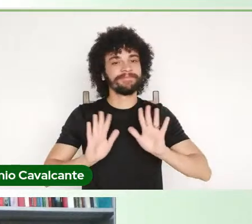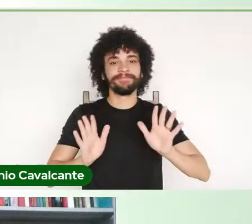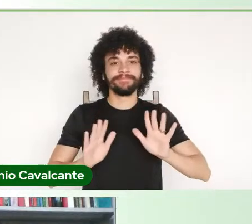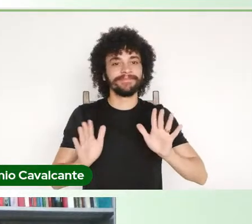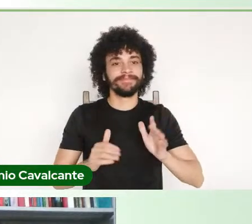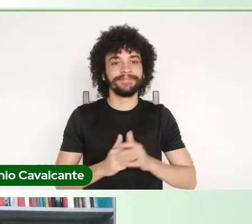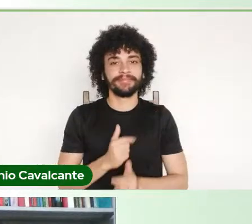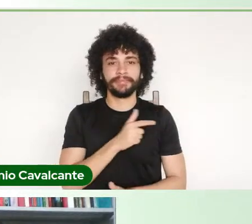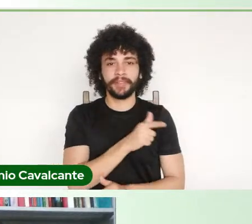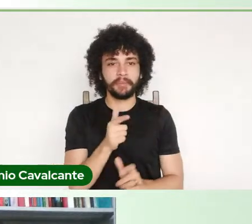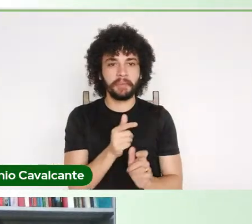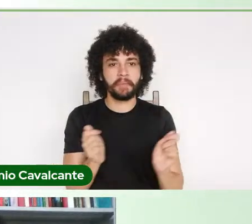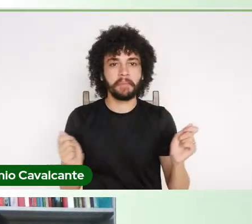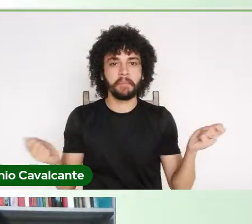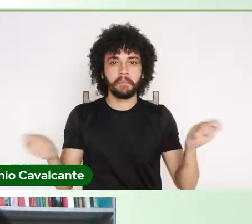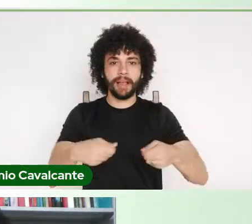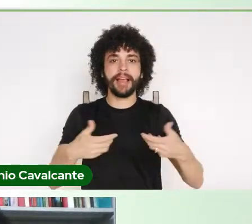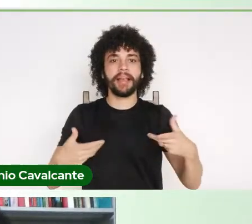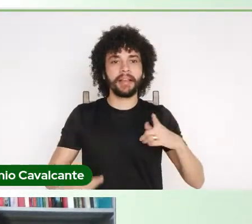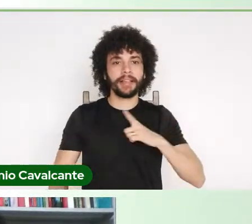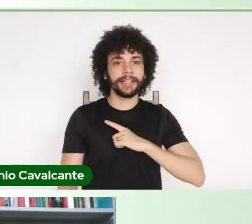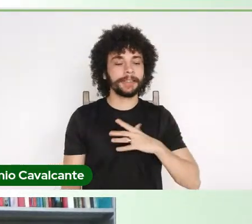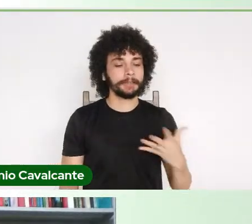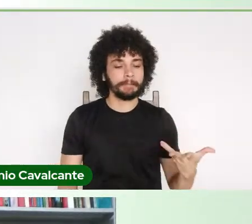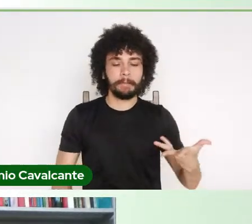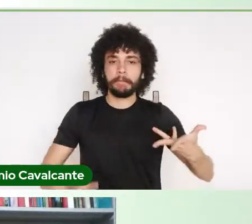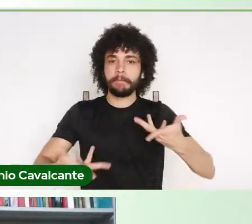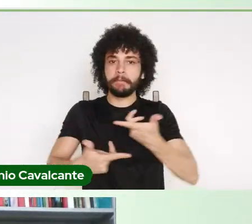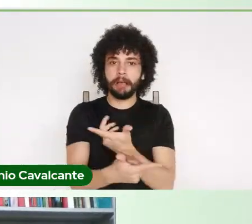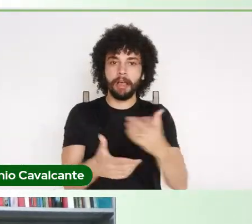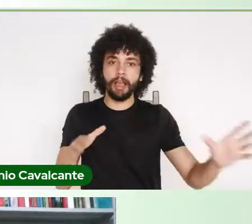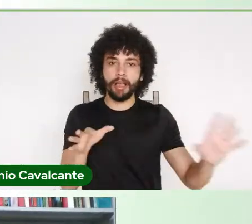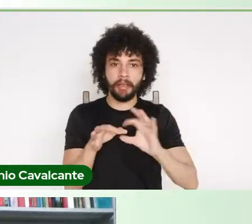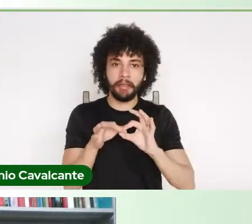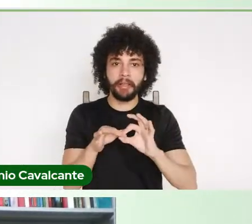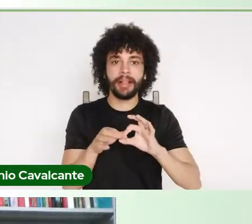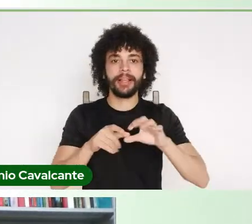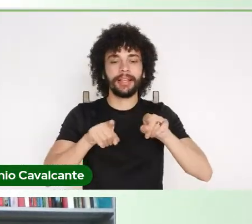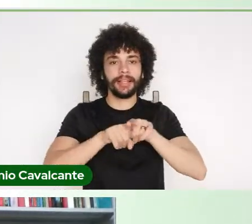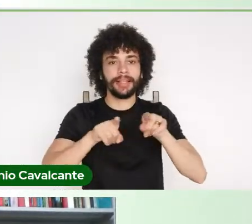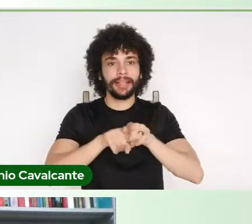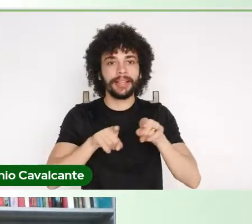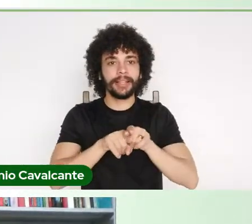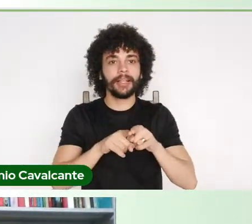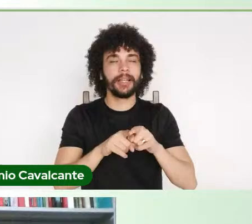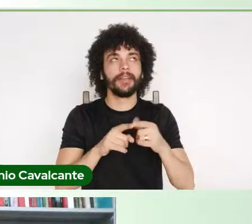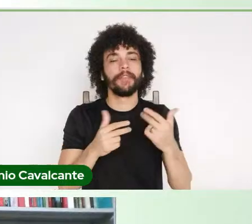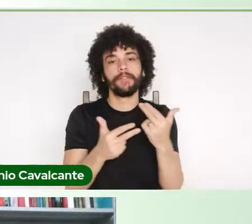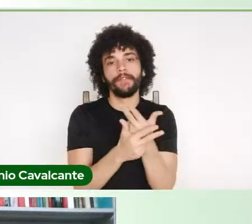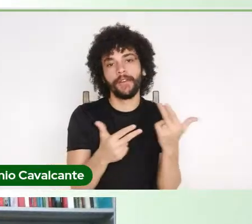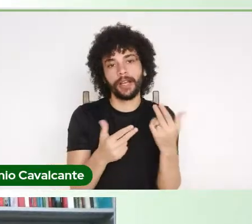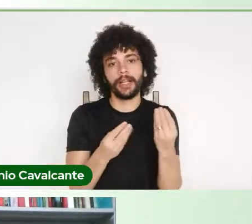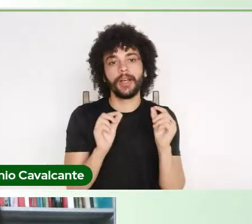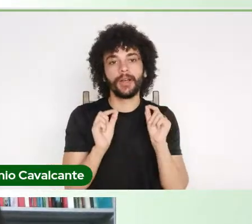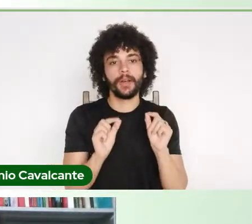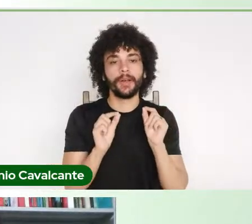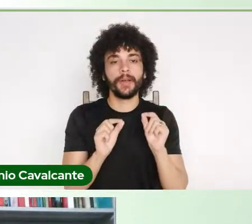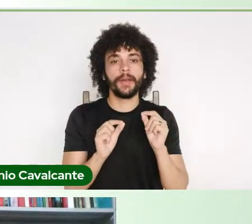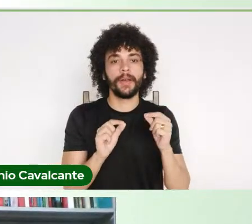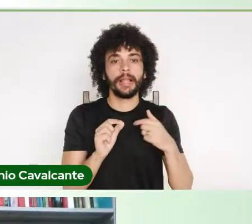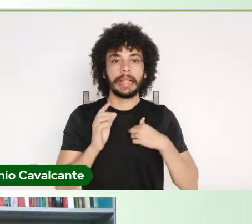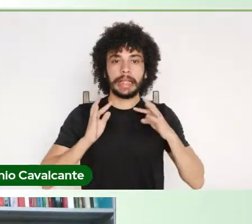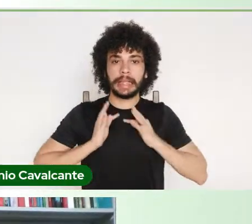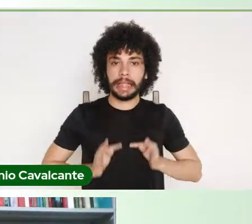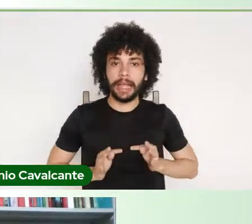capacidade que a senhora tem imensa de aliar a questão da parte técnica